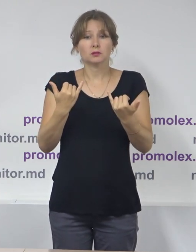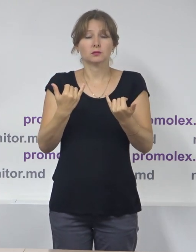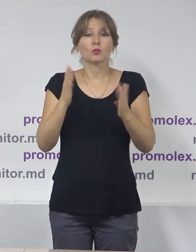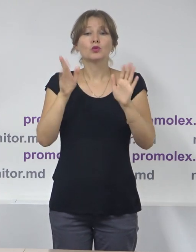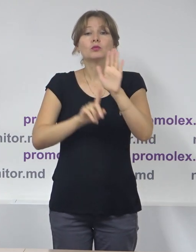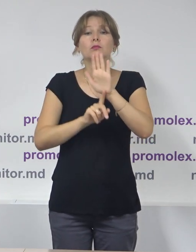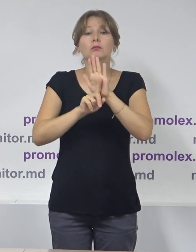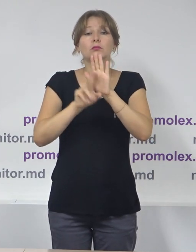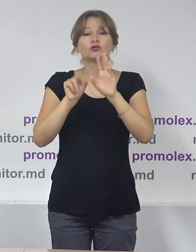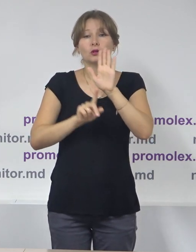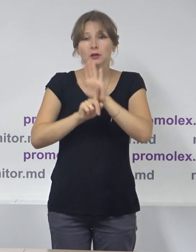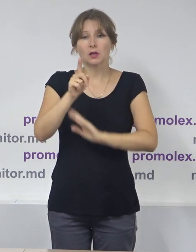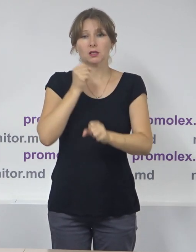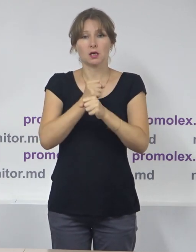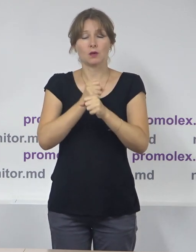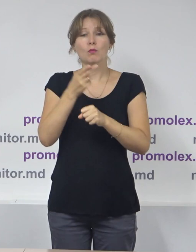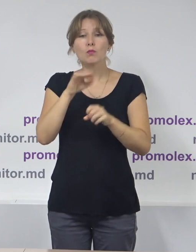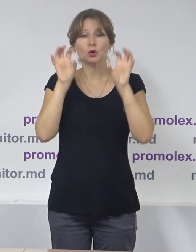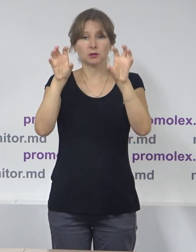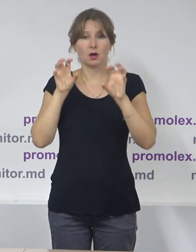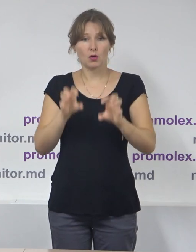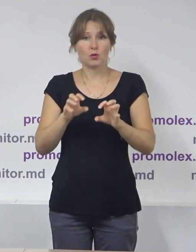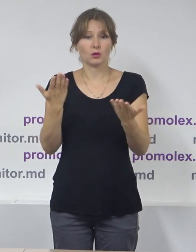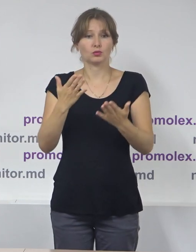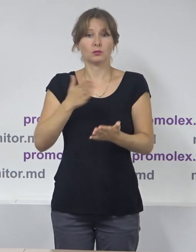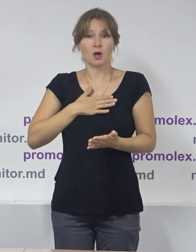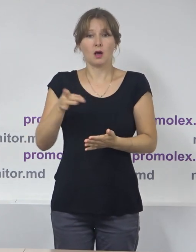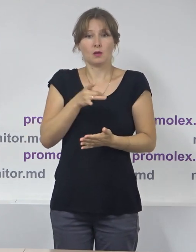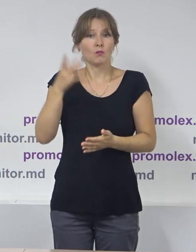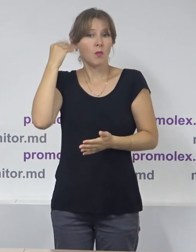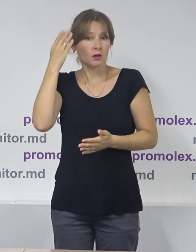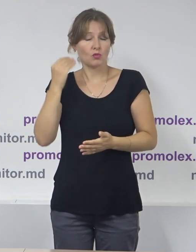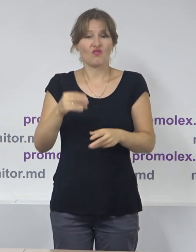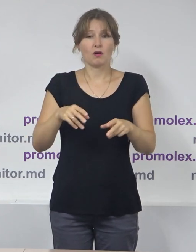din condiționalitățile sau din acele angajamente pe care Republica Moldova și le-a luat